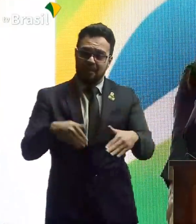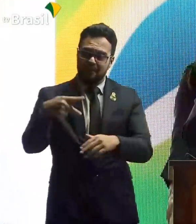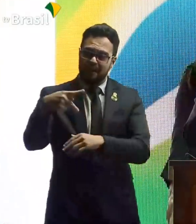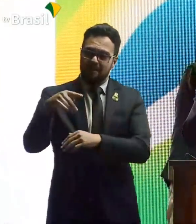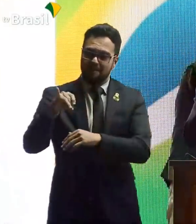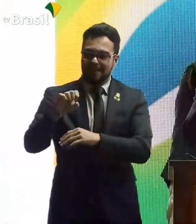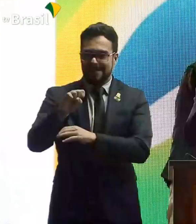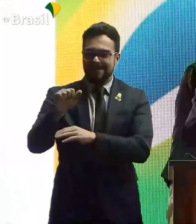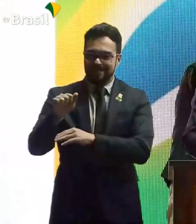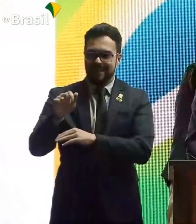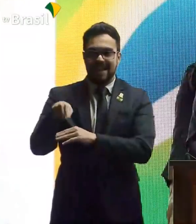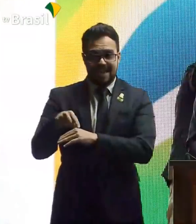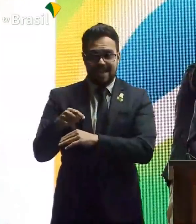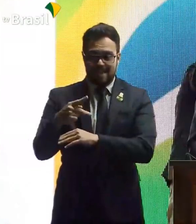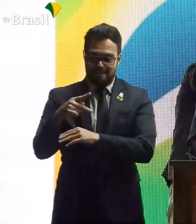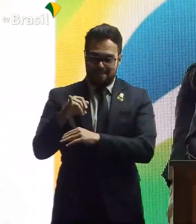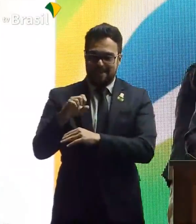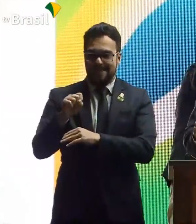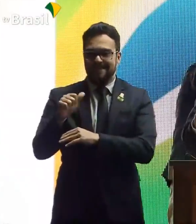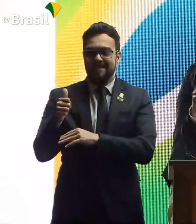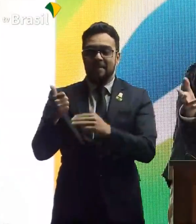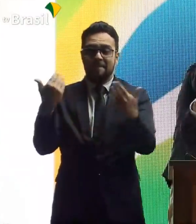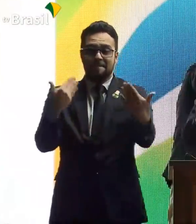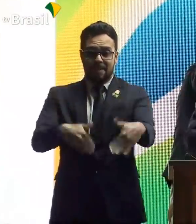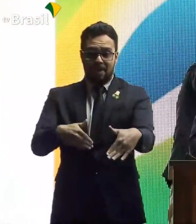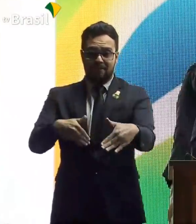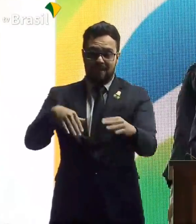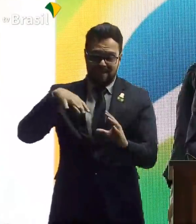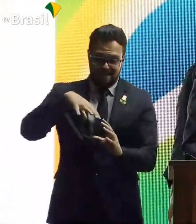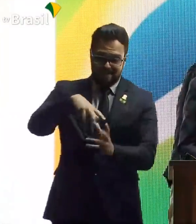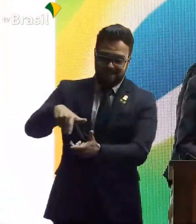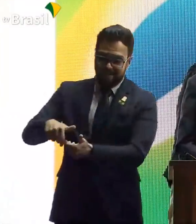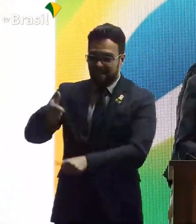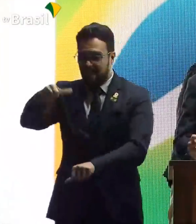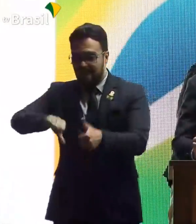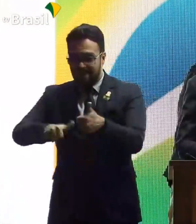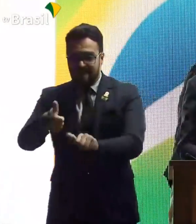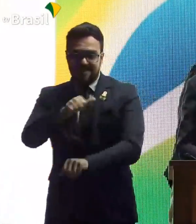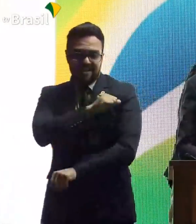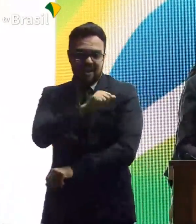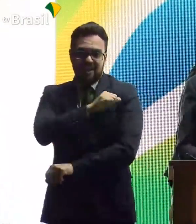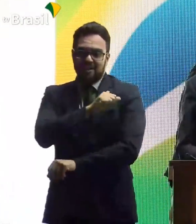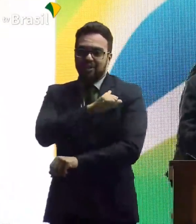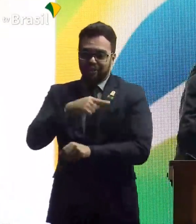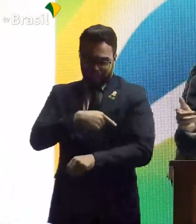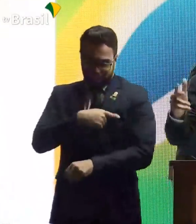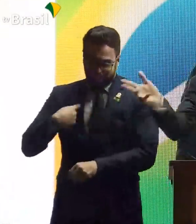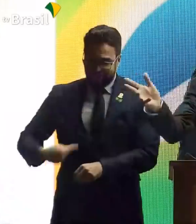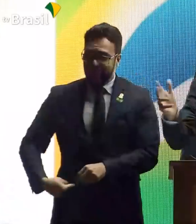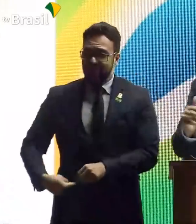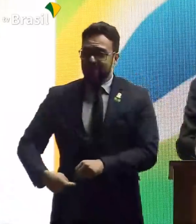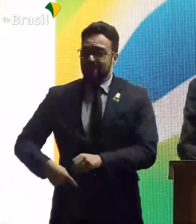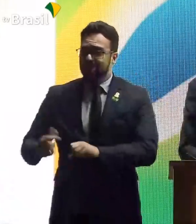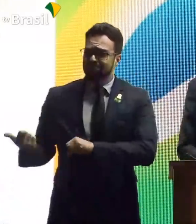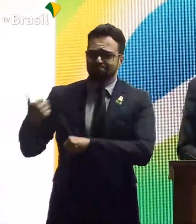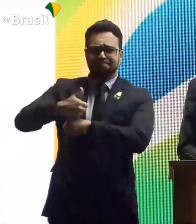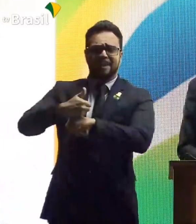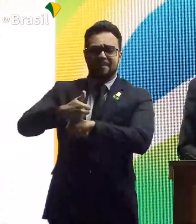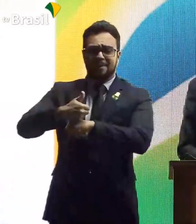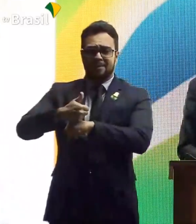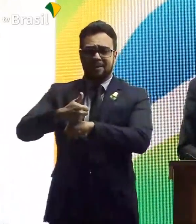É a prova internacional de avaliação do estudante. A China está em primeiro lugar. Nós estamos nos últimos.